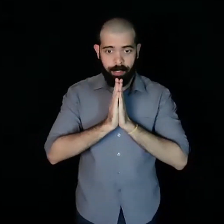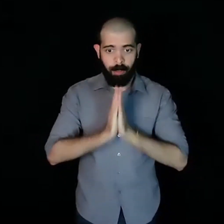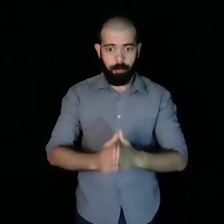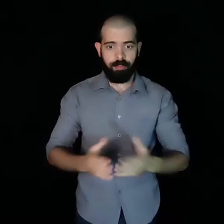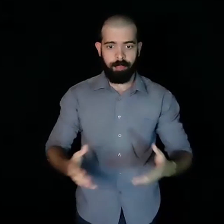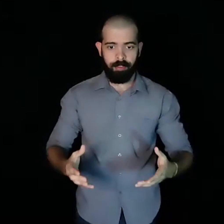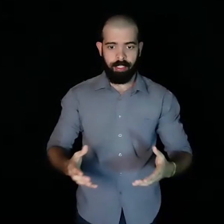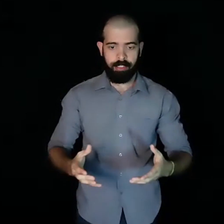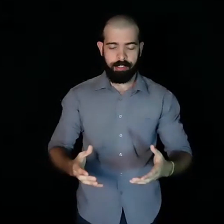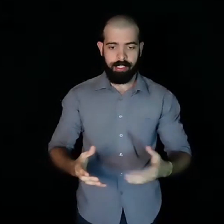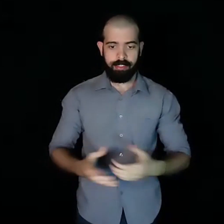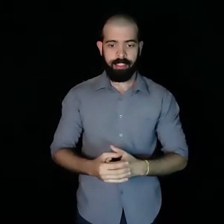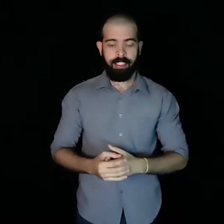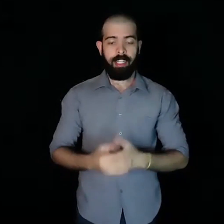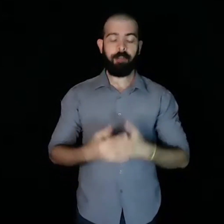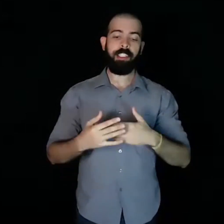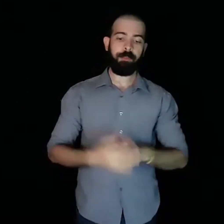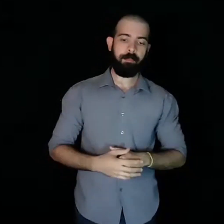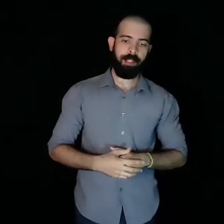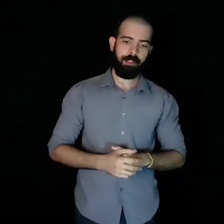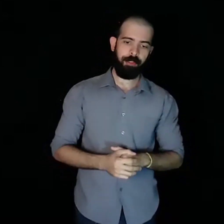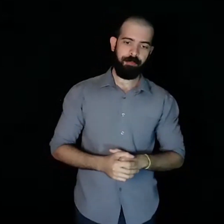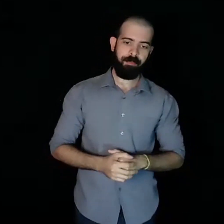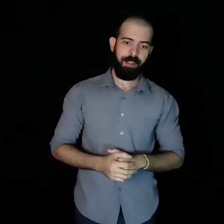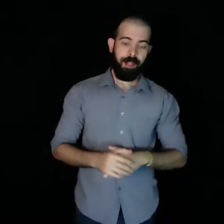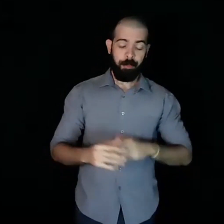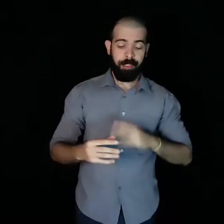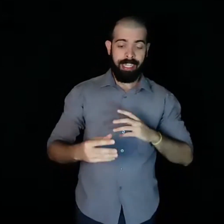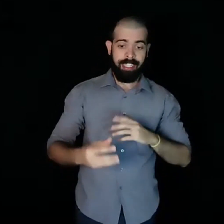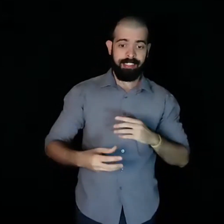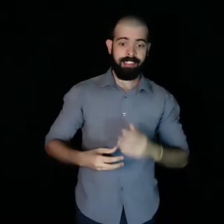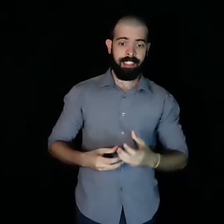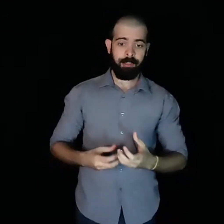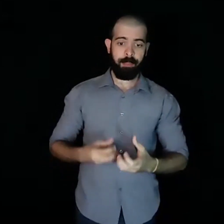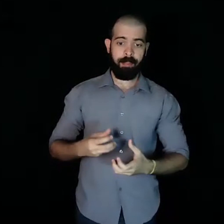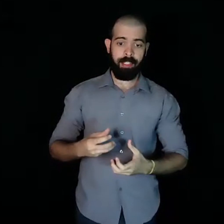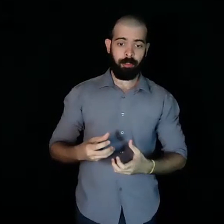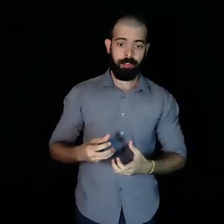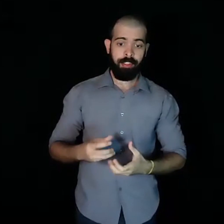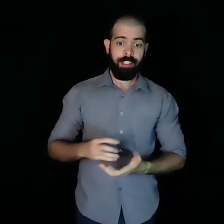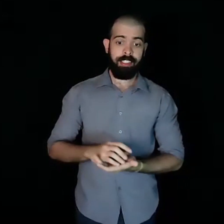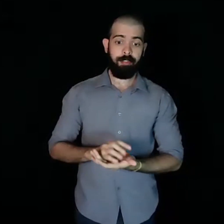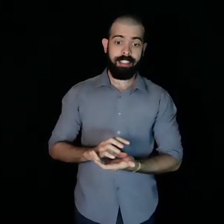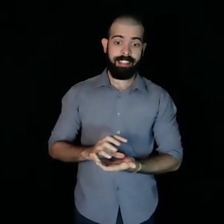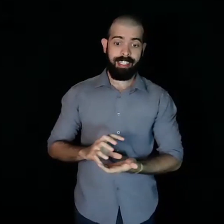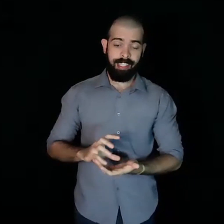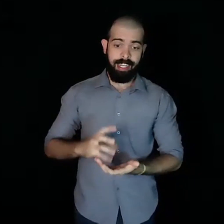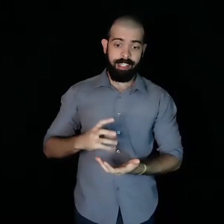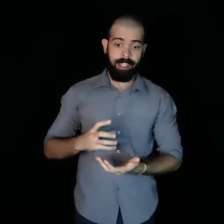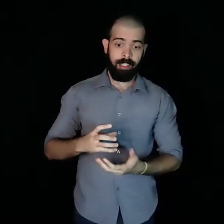movimento da regência é o gesto preparatório, porque é esse gesto preparatório que vai estar carregado